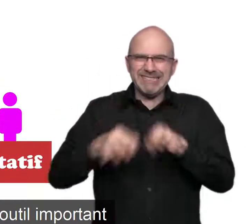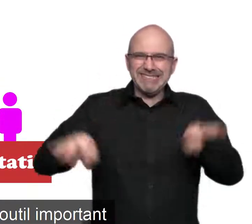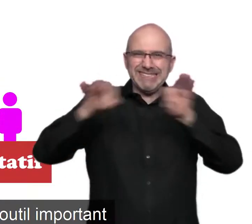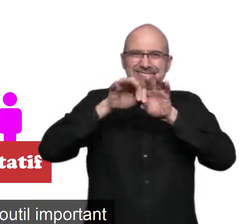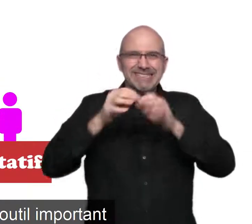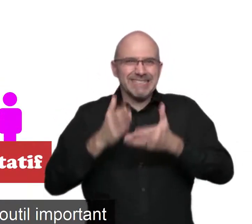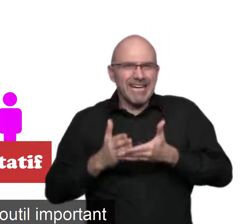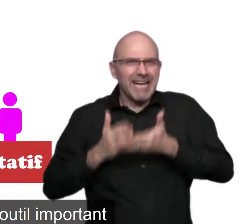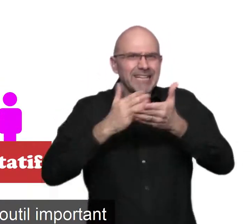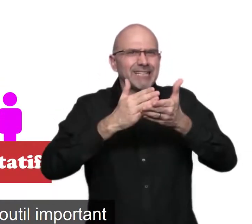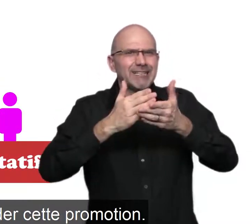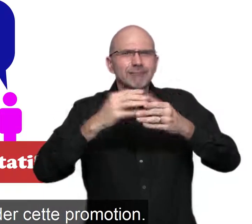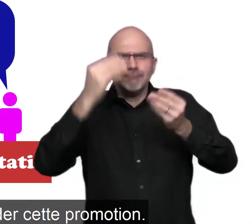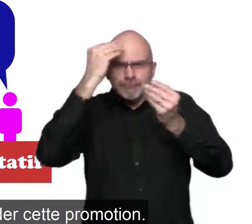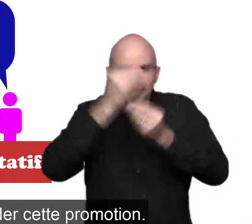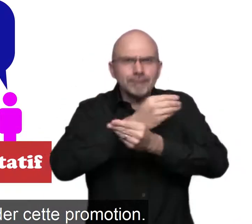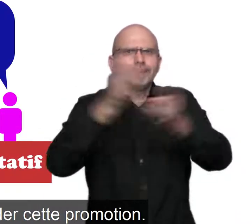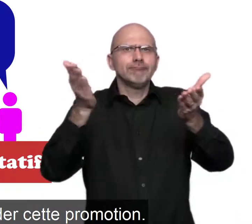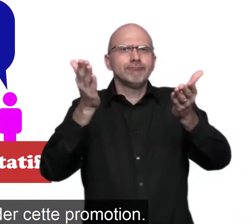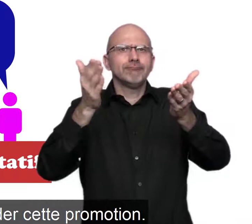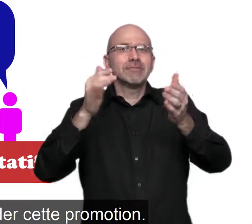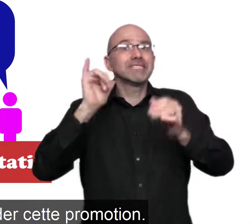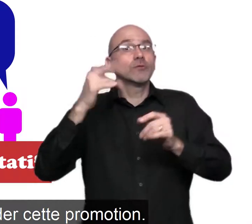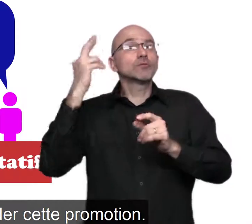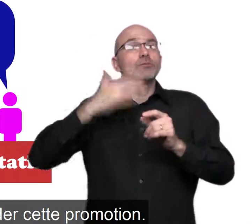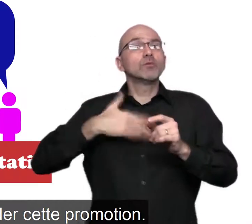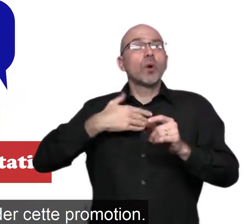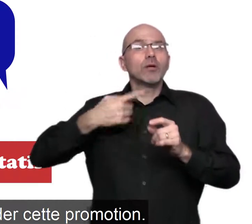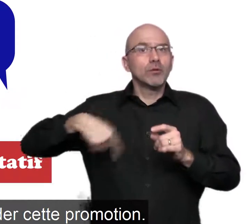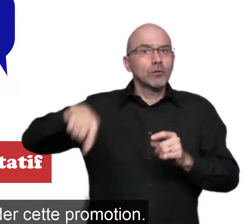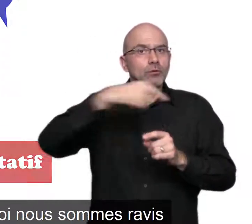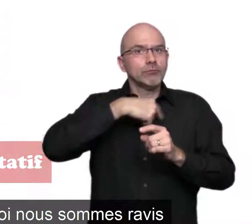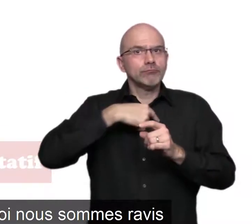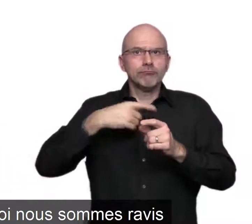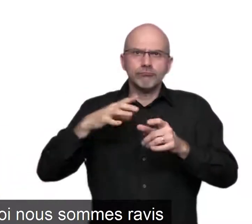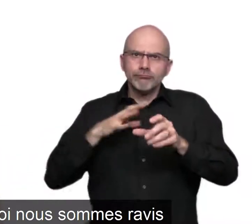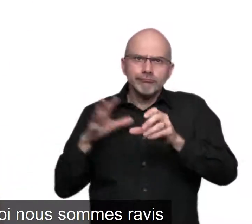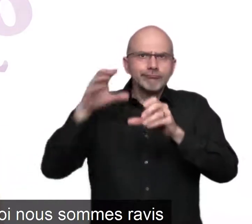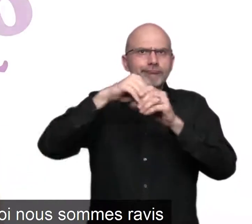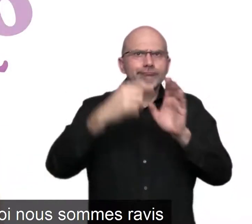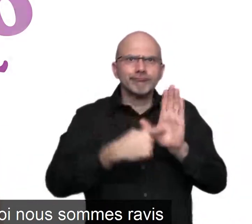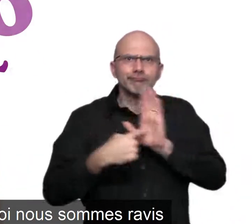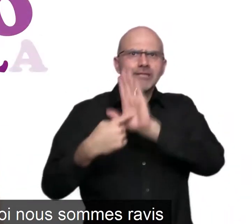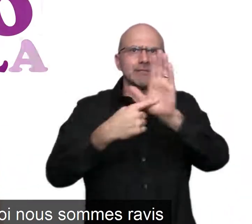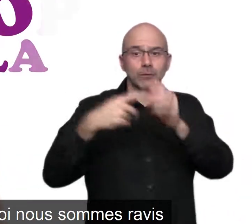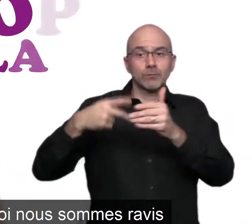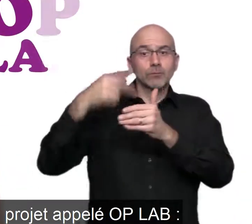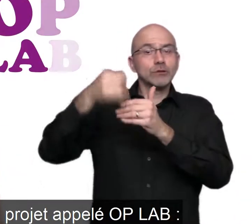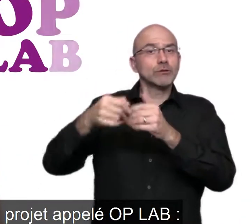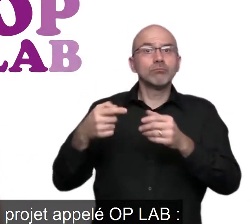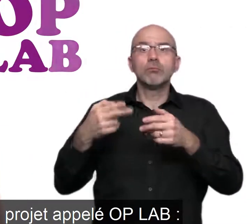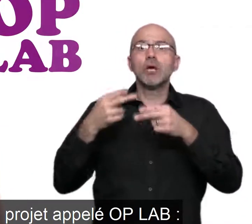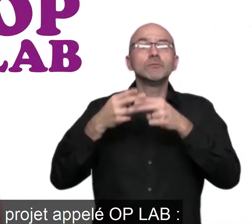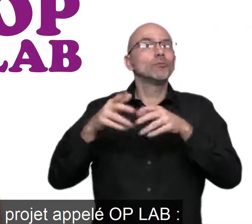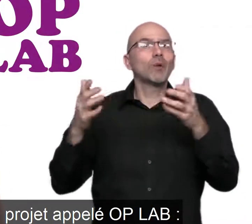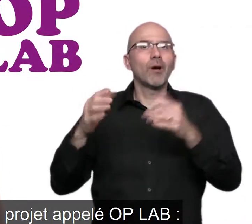outil important qui peut aider dans cette promotion. C'est pourquoi nous sommes ravis de présenter un projet